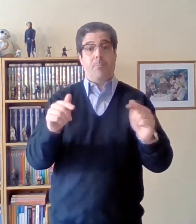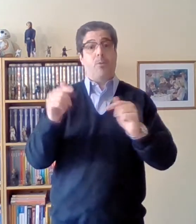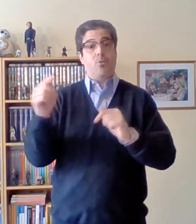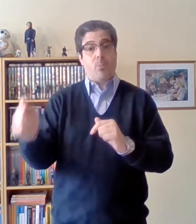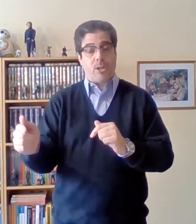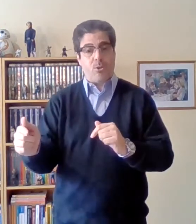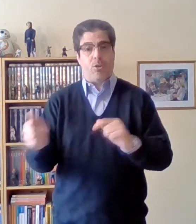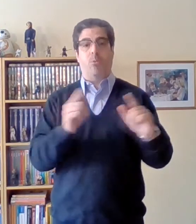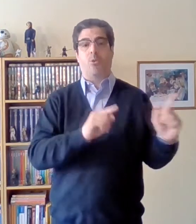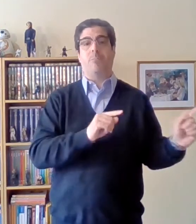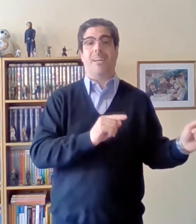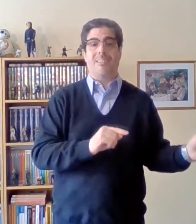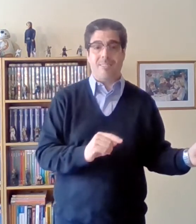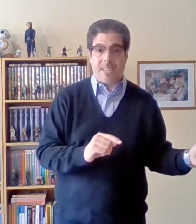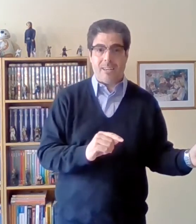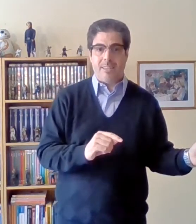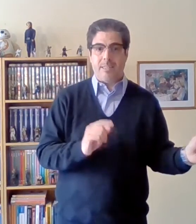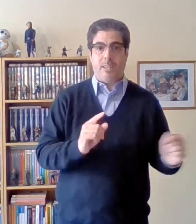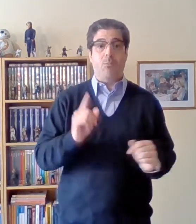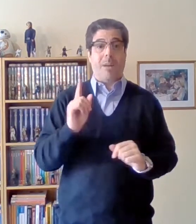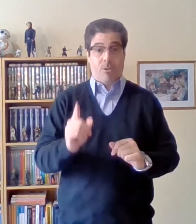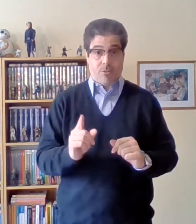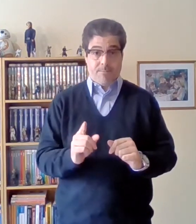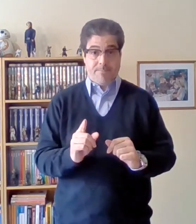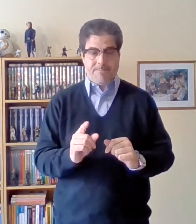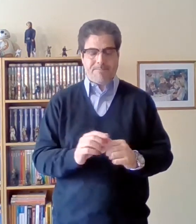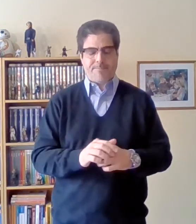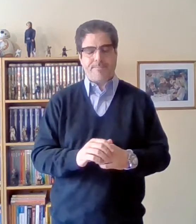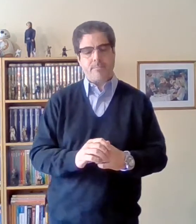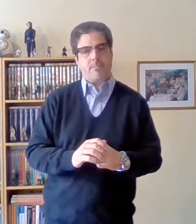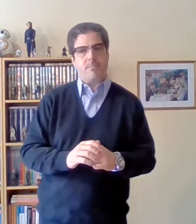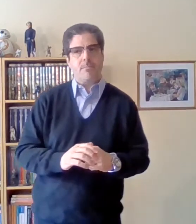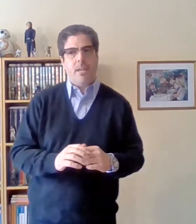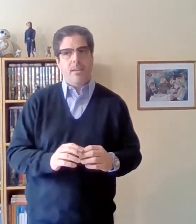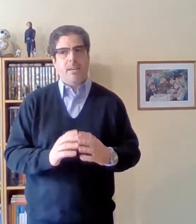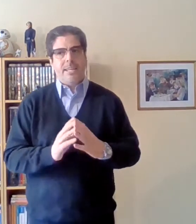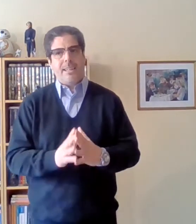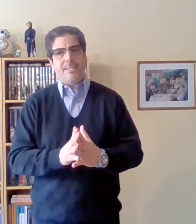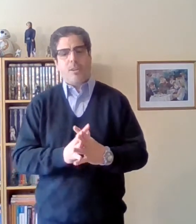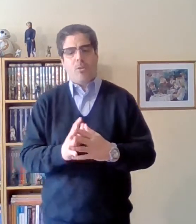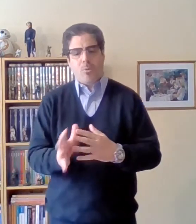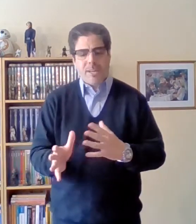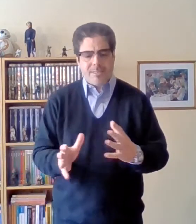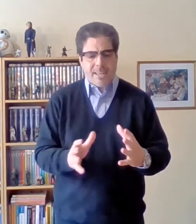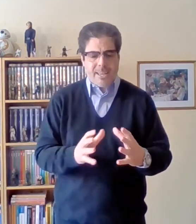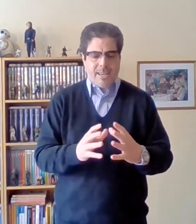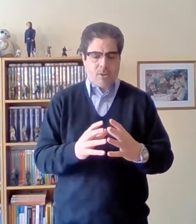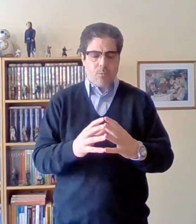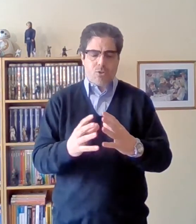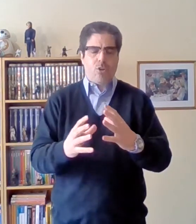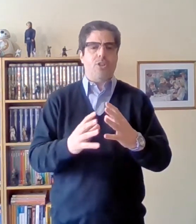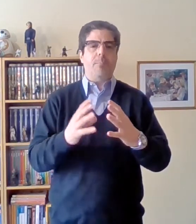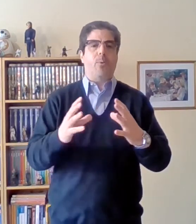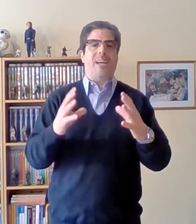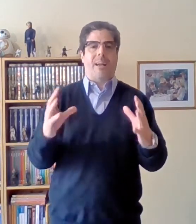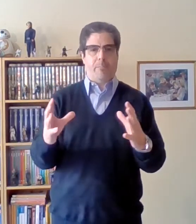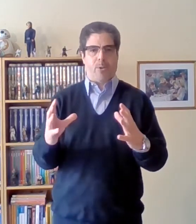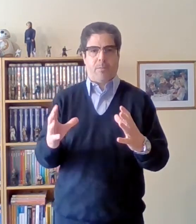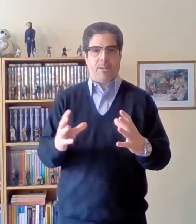por supuesto como toda mercancía tiene un valor y él dice ¿cómo son los tipos de cambio respecto